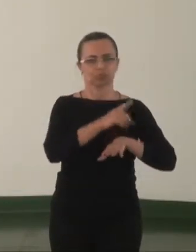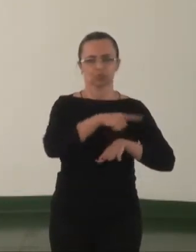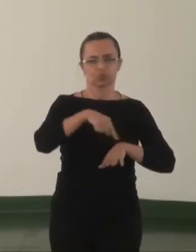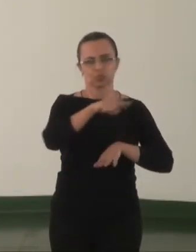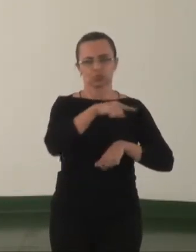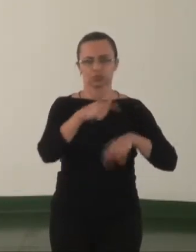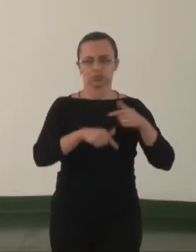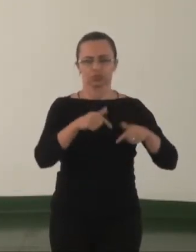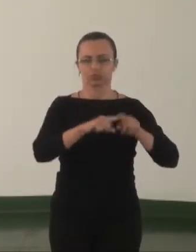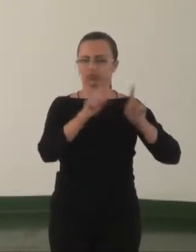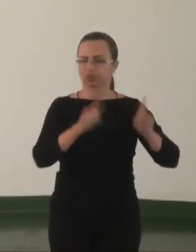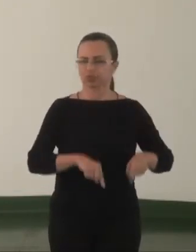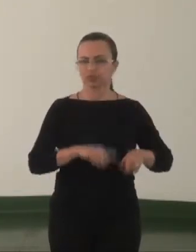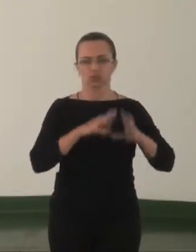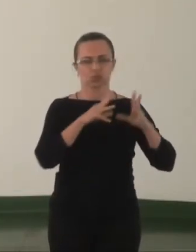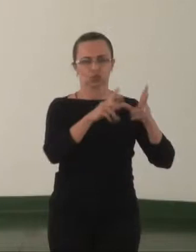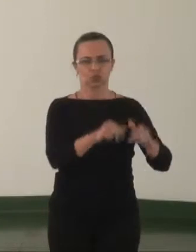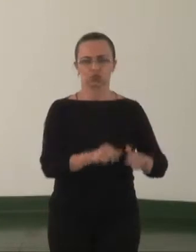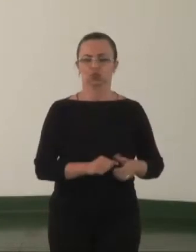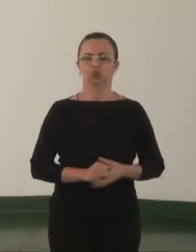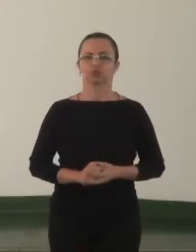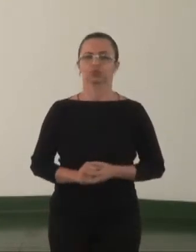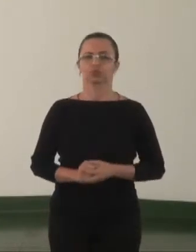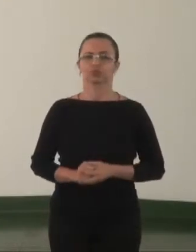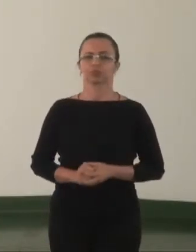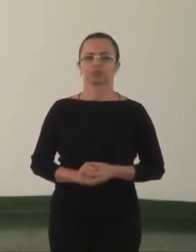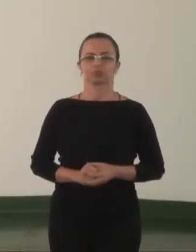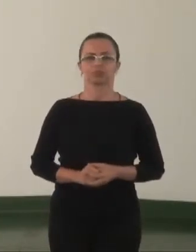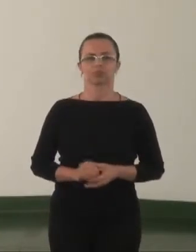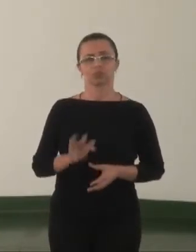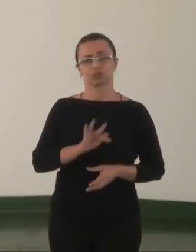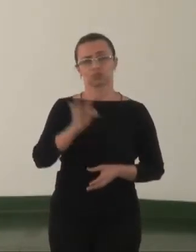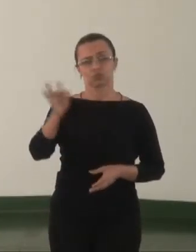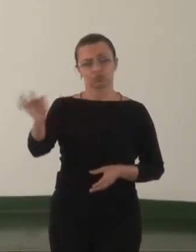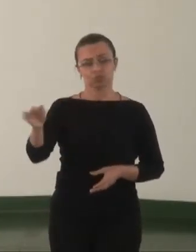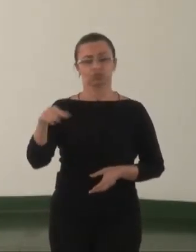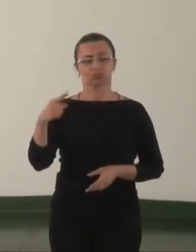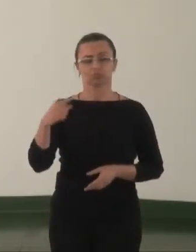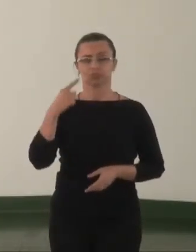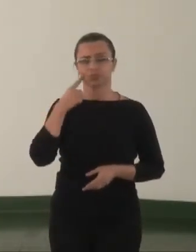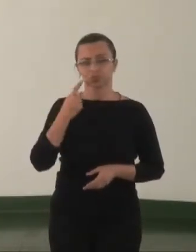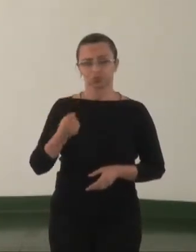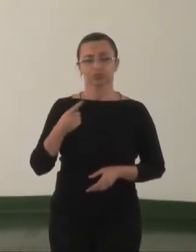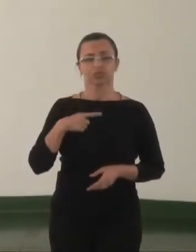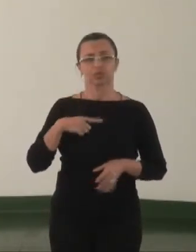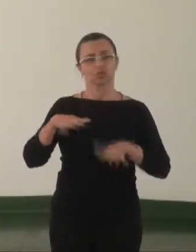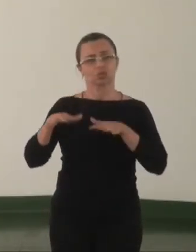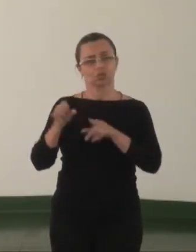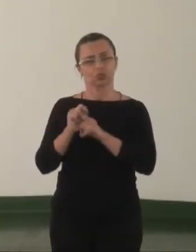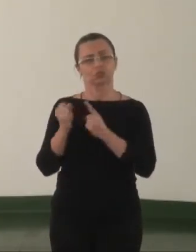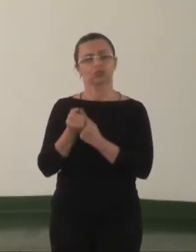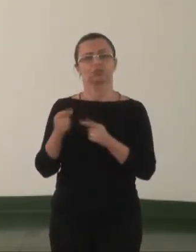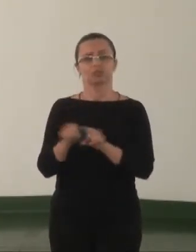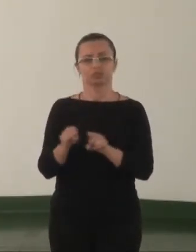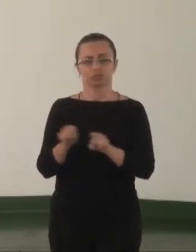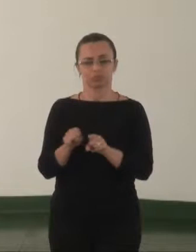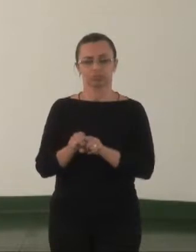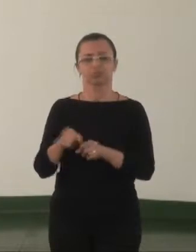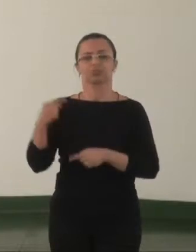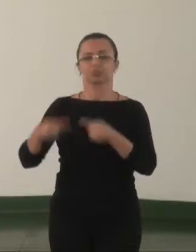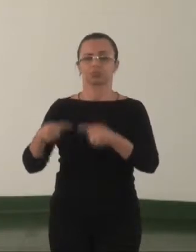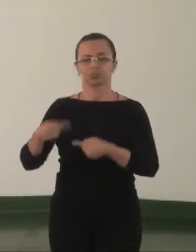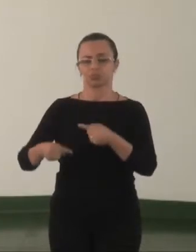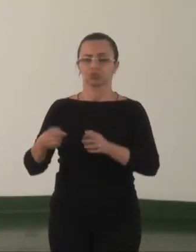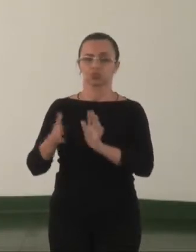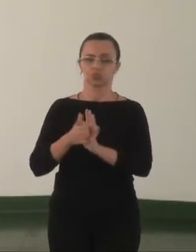e servidores em conjunto e, mais tarde, a gente verá que também com os movimentos sociais fazendo políticas